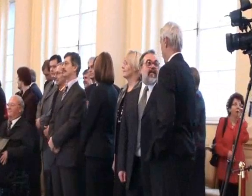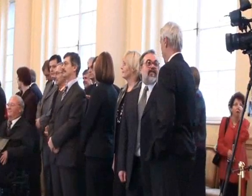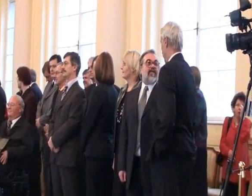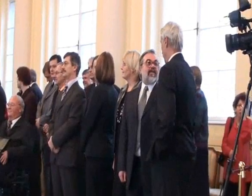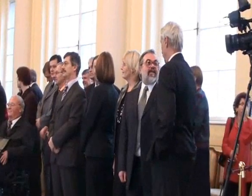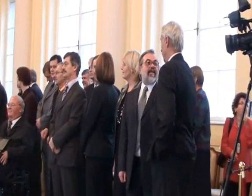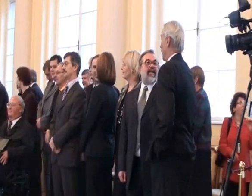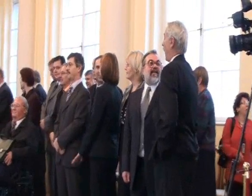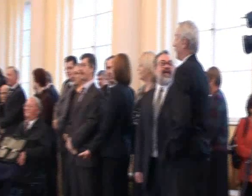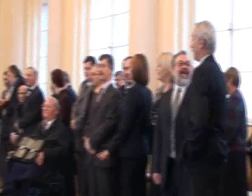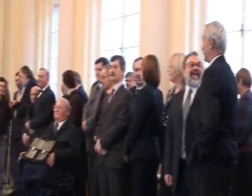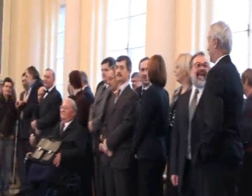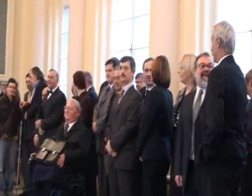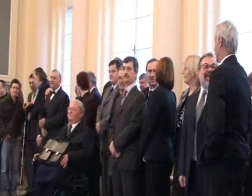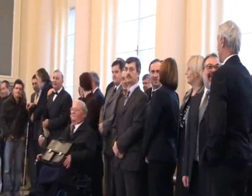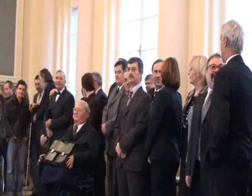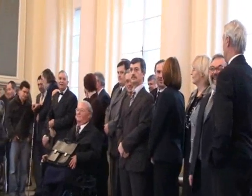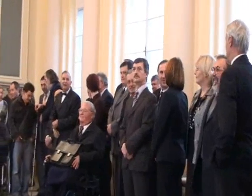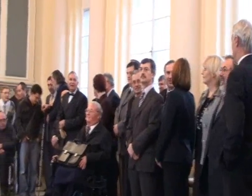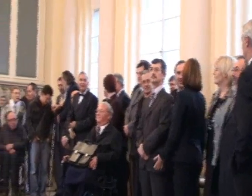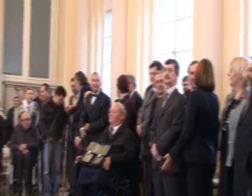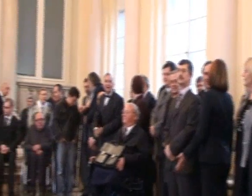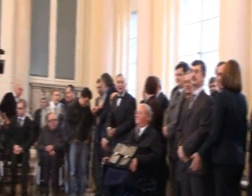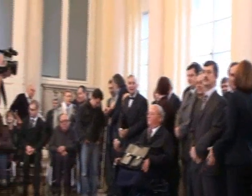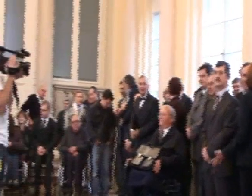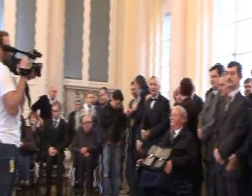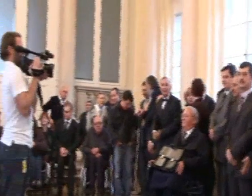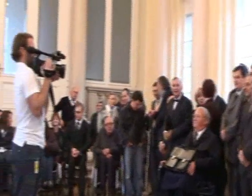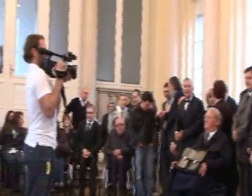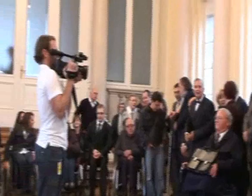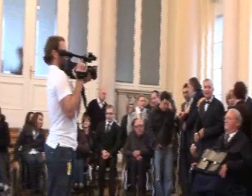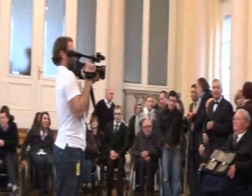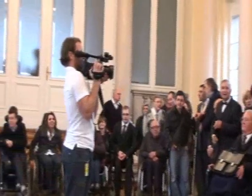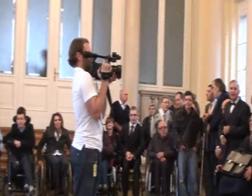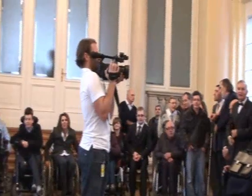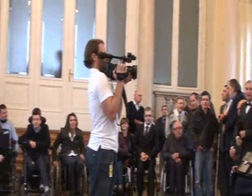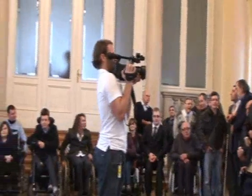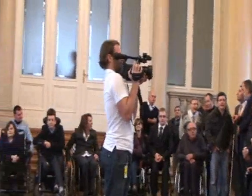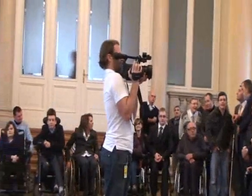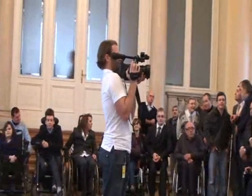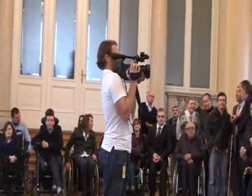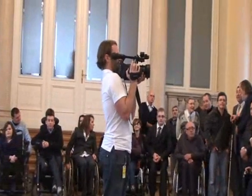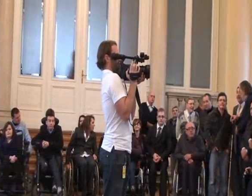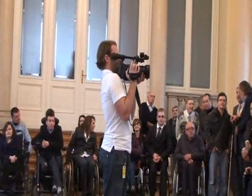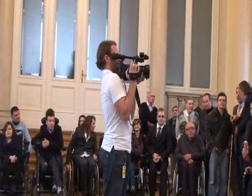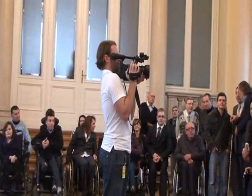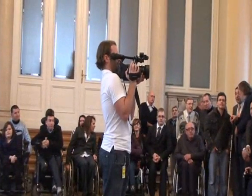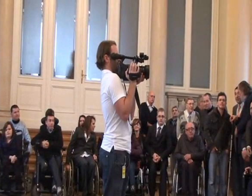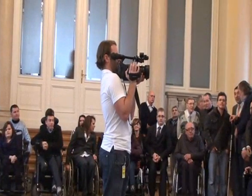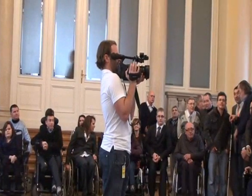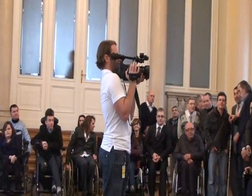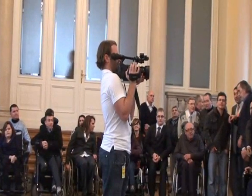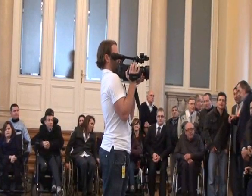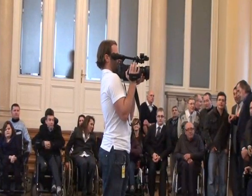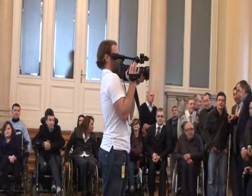in delajo z vami, in seveda tudi vsem nam, še enkrat ponovim, skupaj smo močnejši.